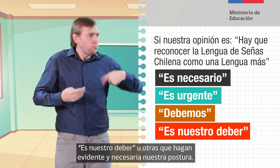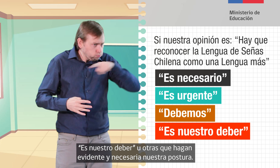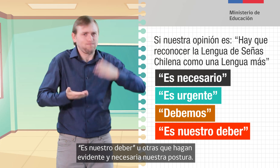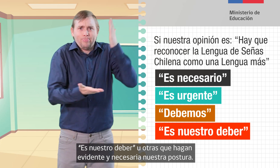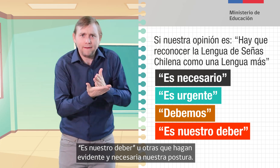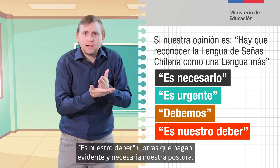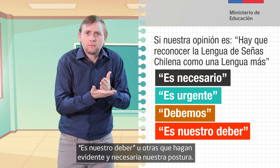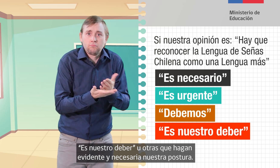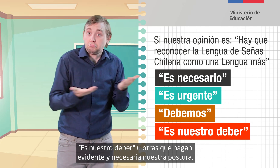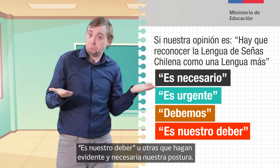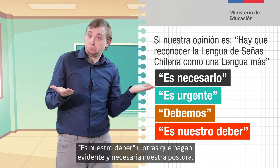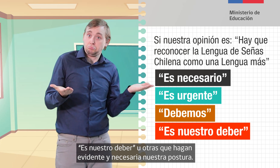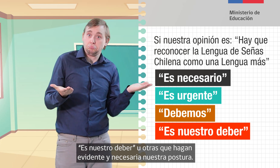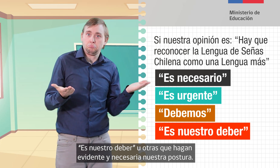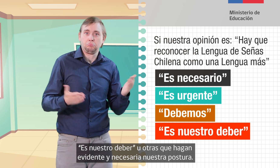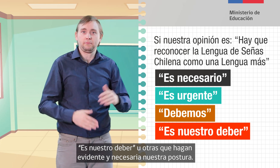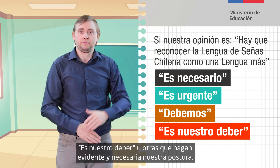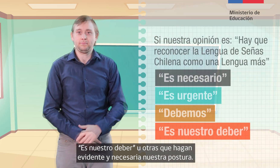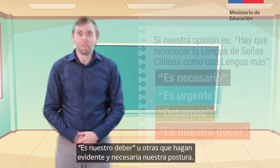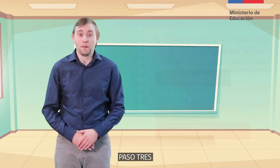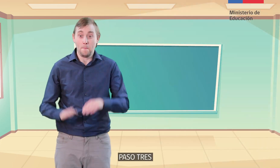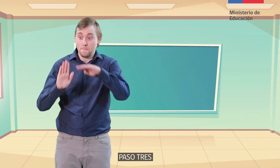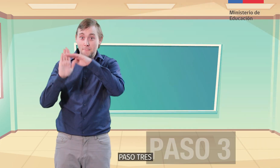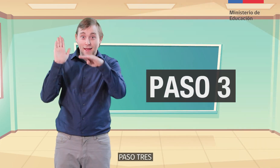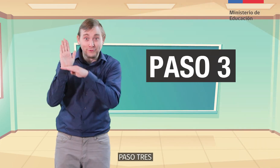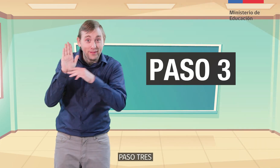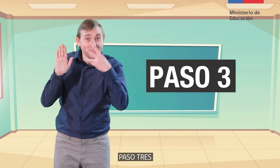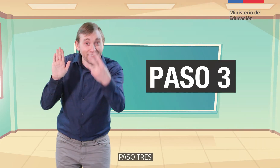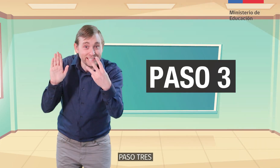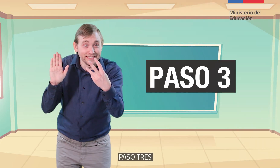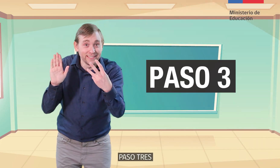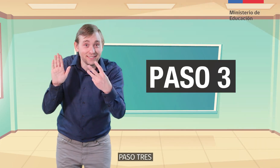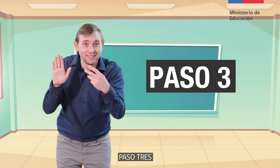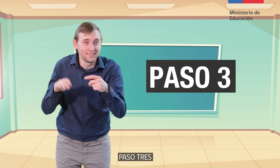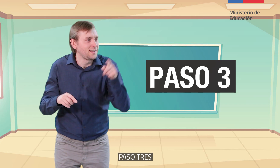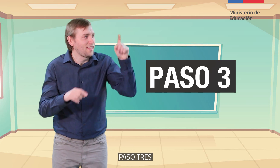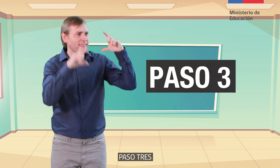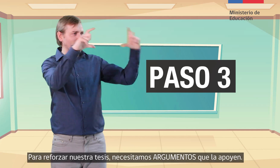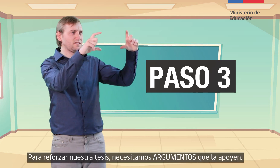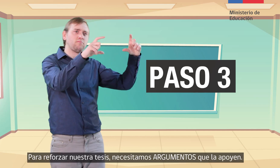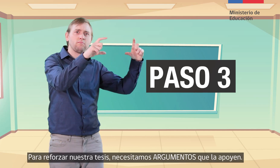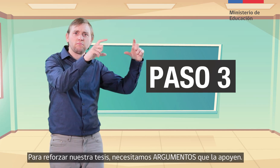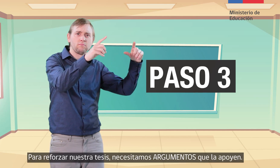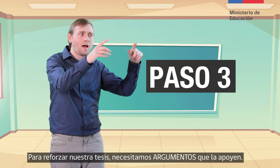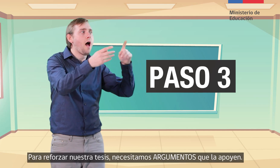evidente y necesaria nuestra postura. Paso 3 Para reforzar nuestra